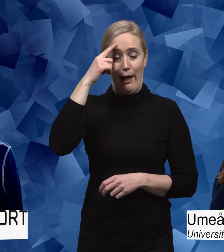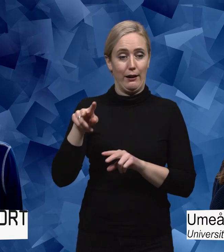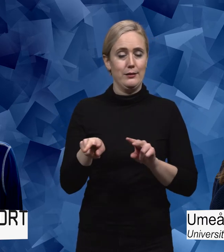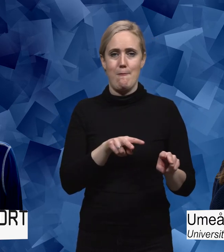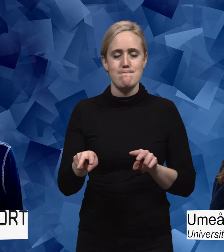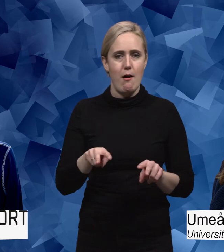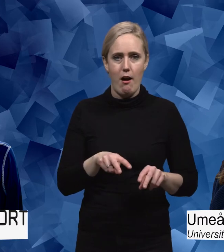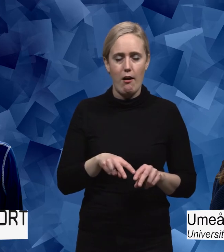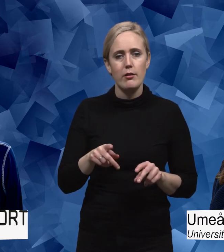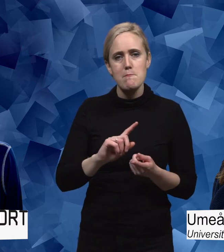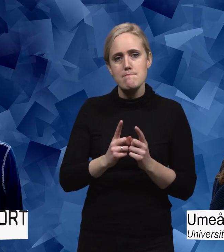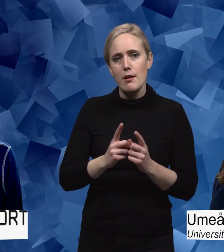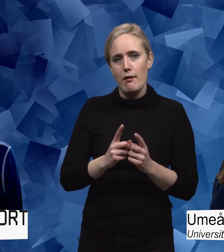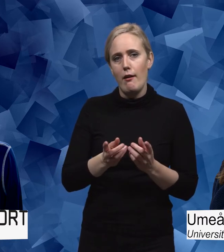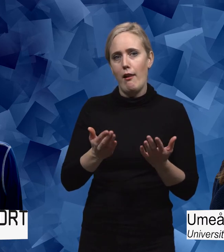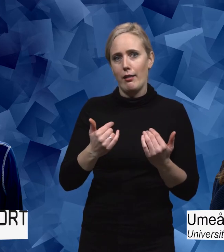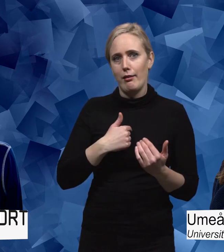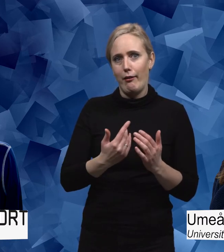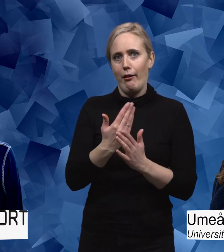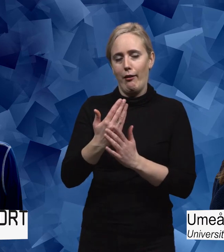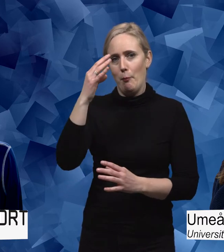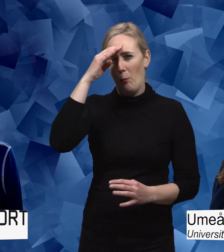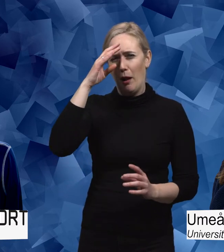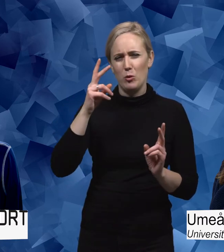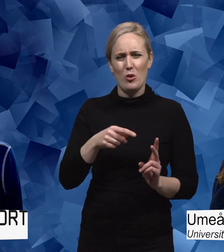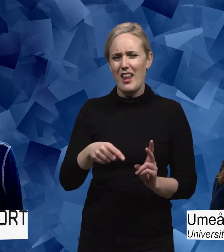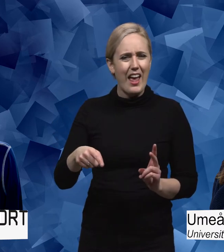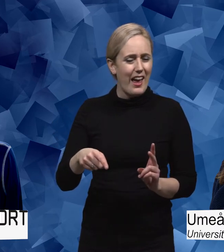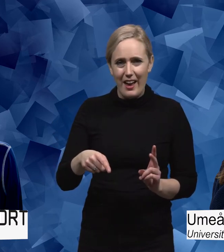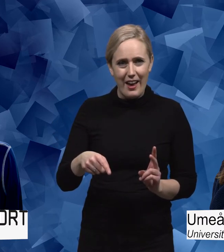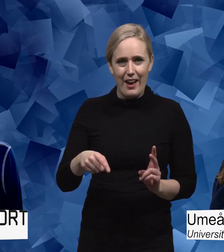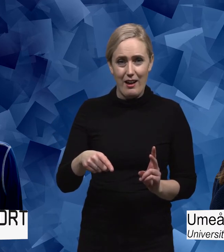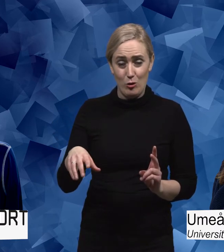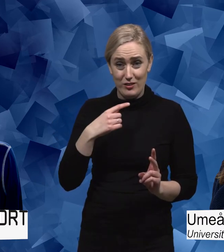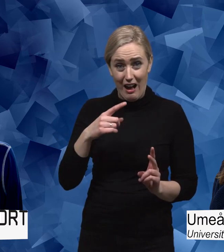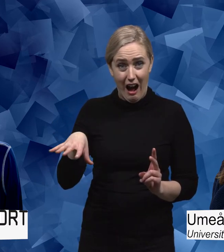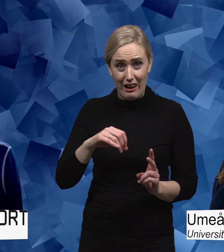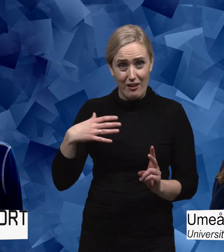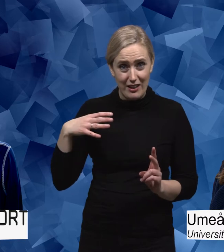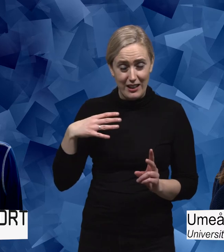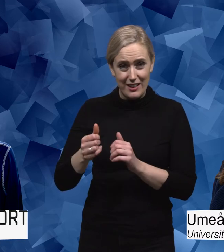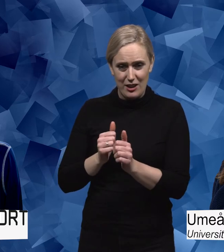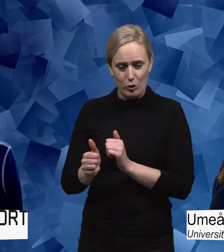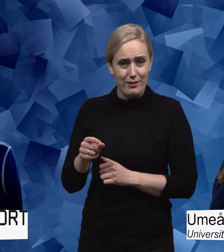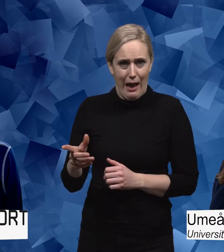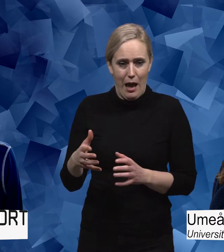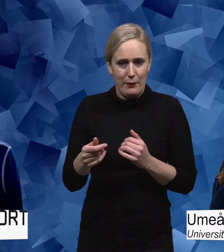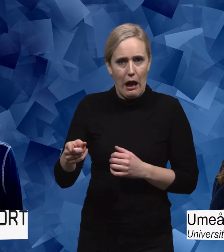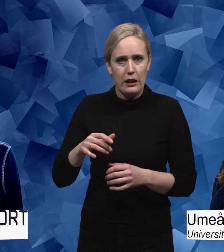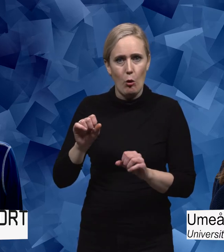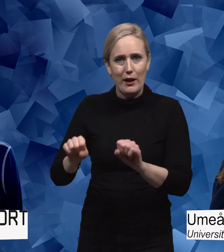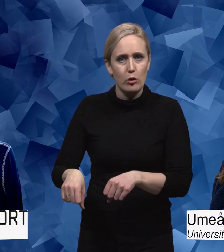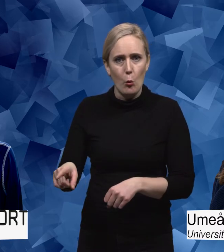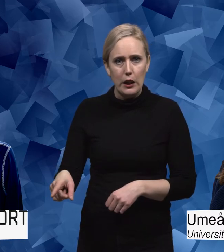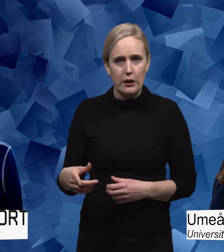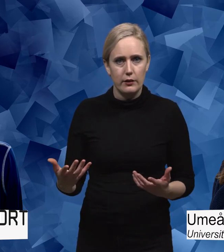blir problematiskt. Att det är lätt att dra slutsatser att alla vill inte idrotta. Nej, men det är ju ingen obligatorisk verksamhet som skolan är. Det